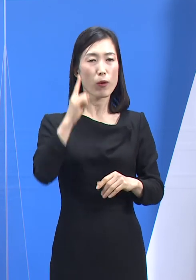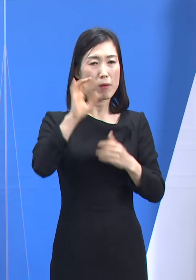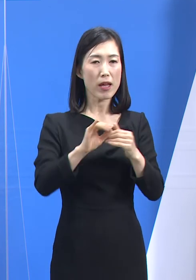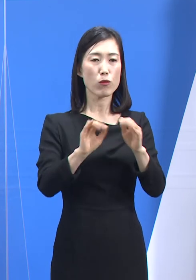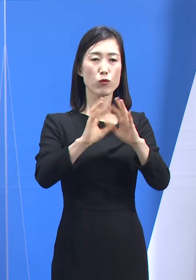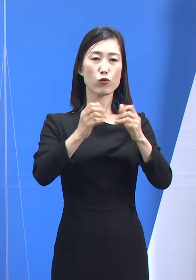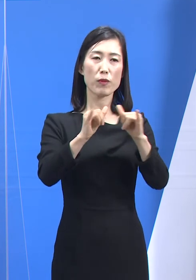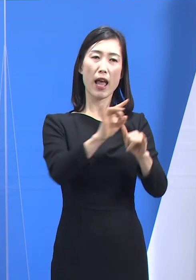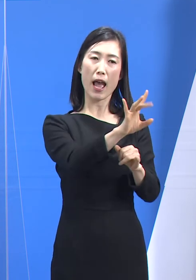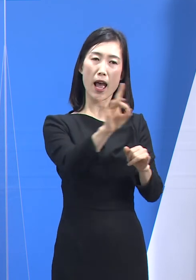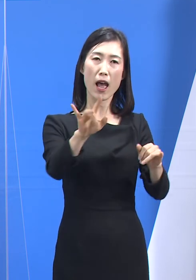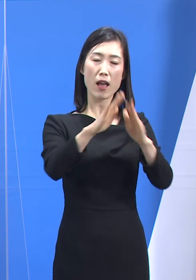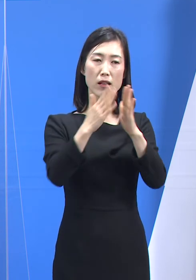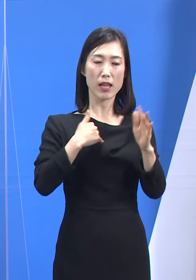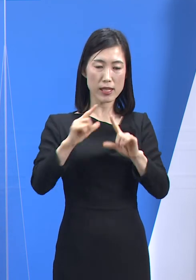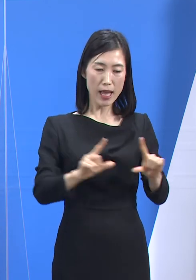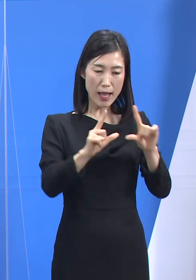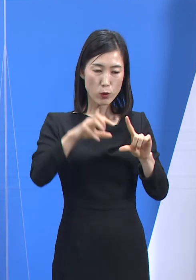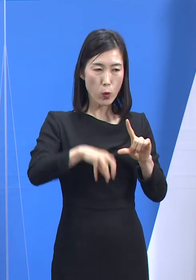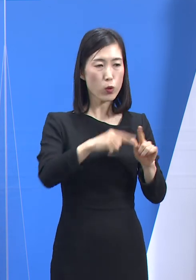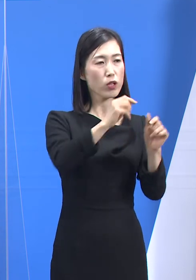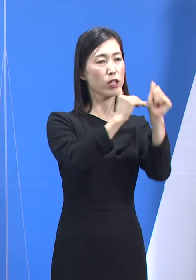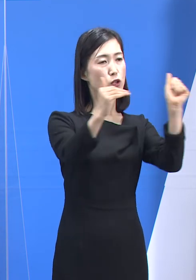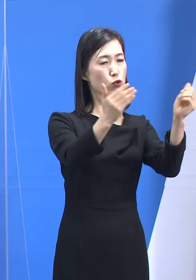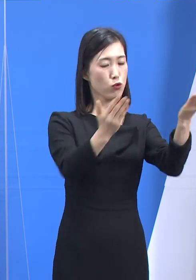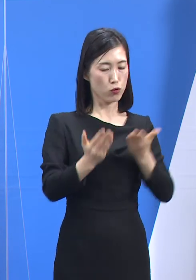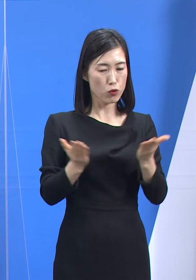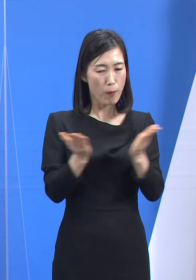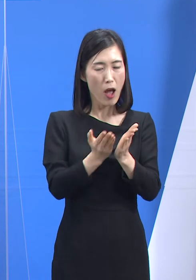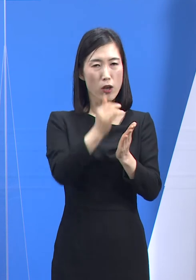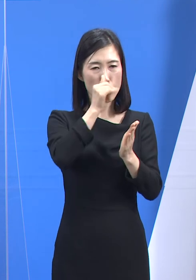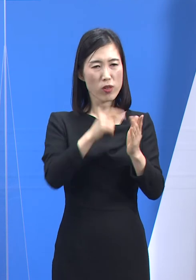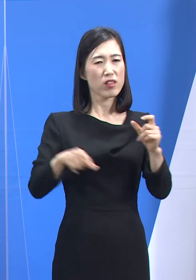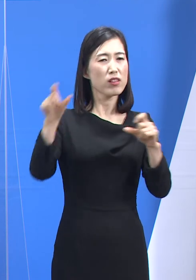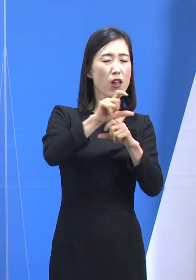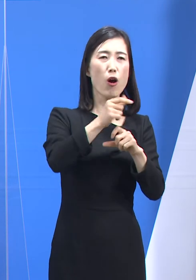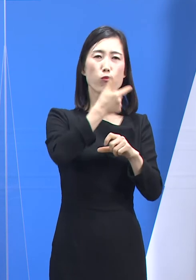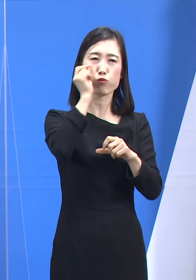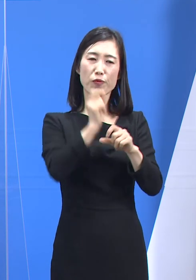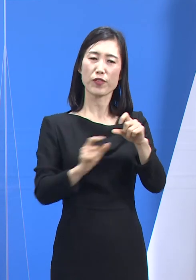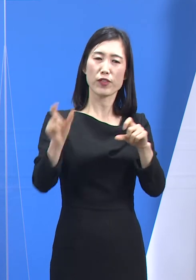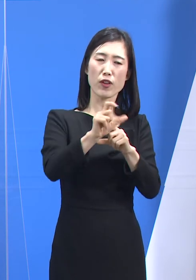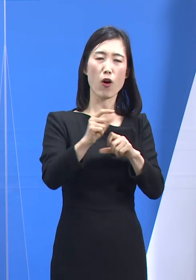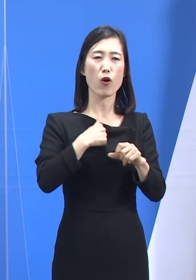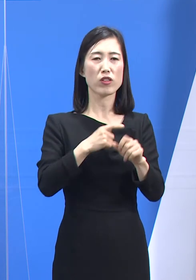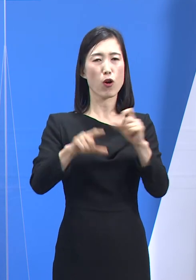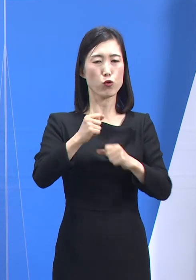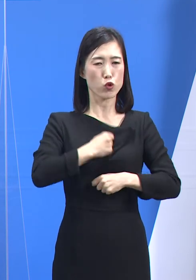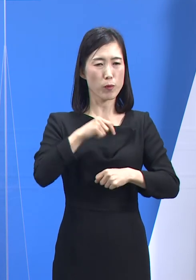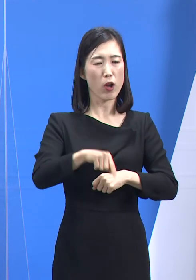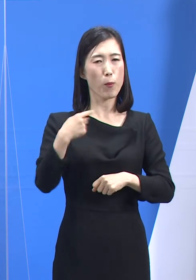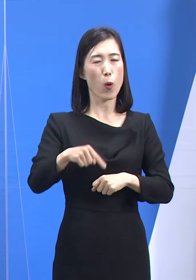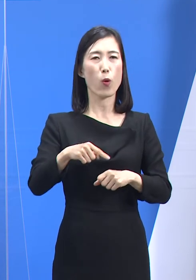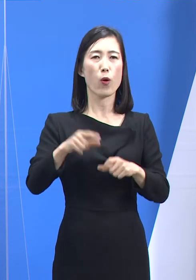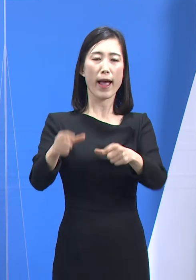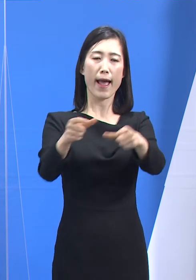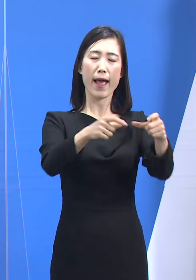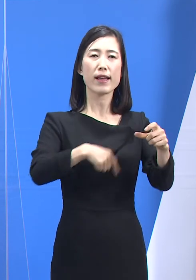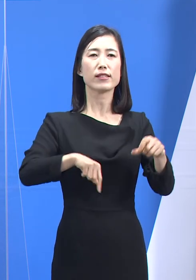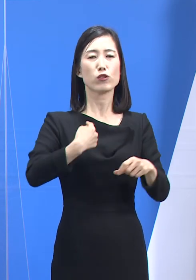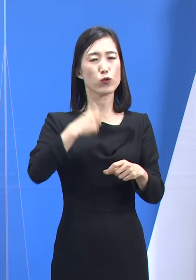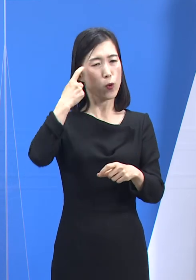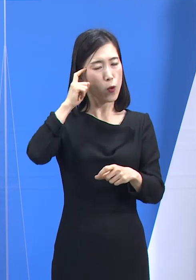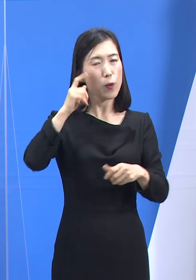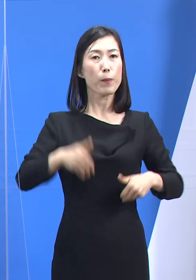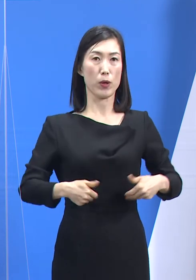공간에서 어떻게 적용해야 하는지 현장에서 고민하고 토론해야 합니다. 지침에 담긴 원리를